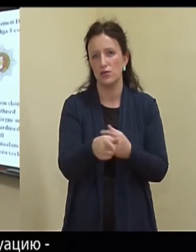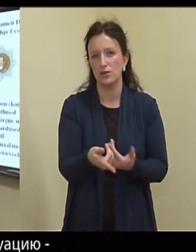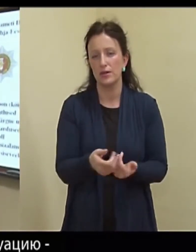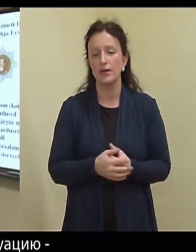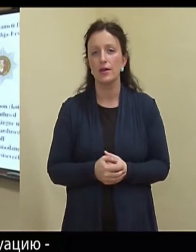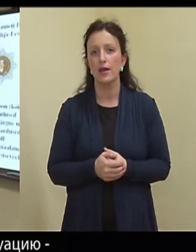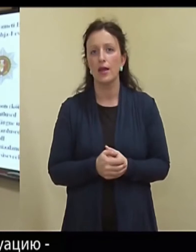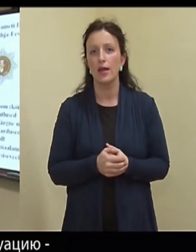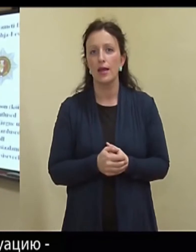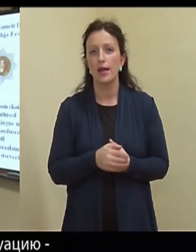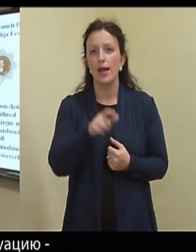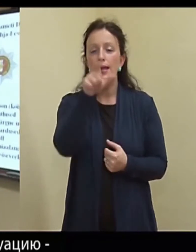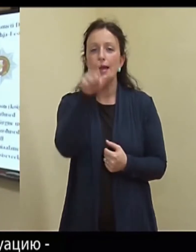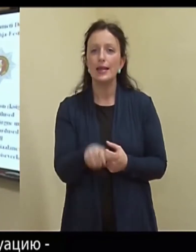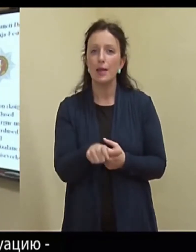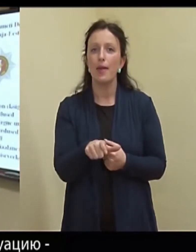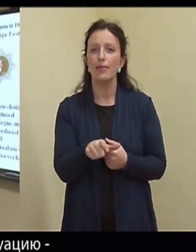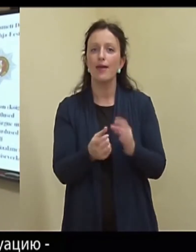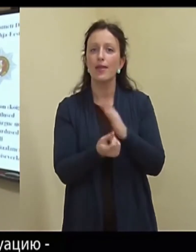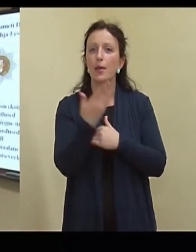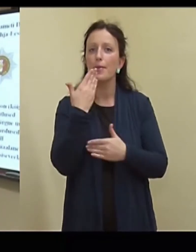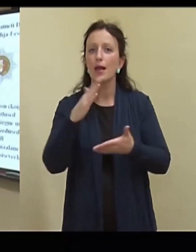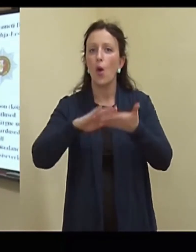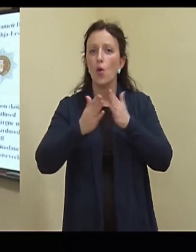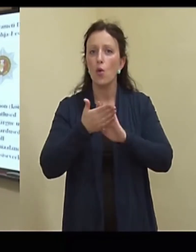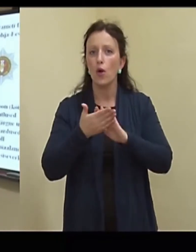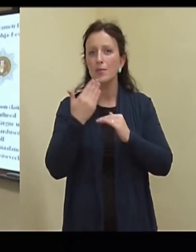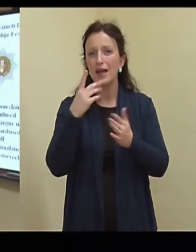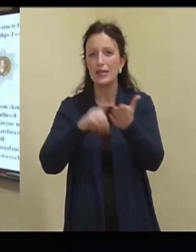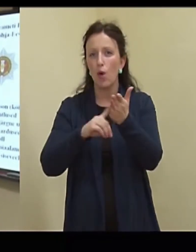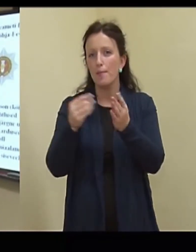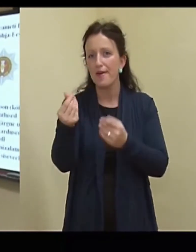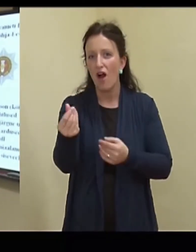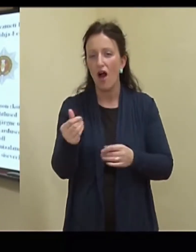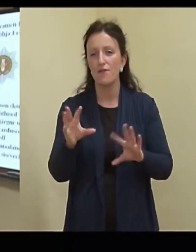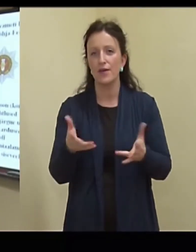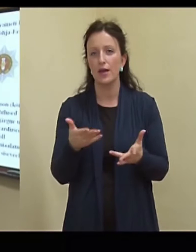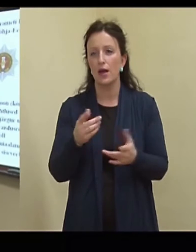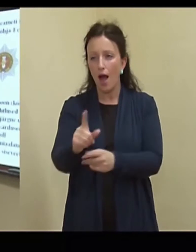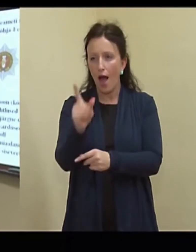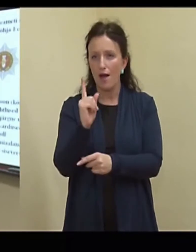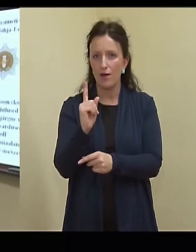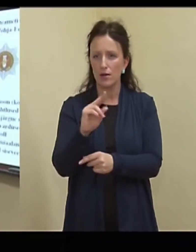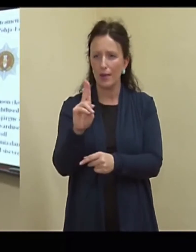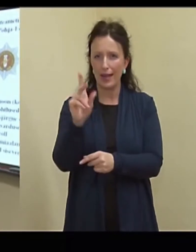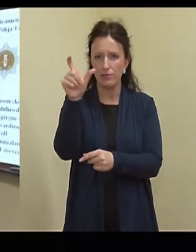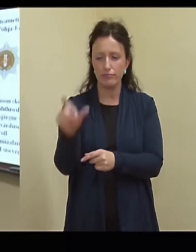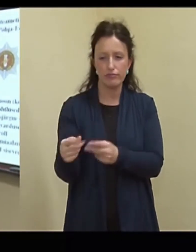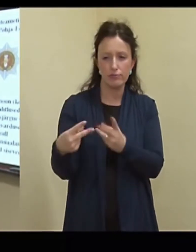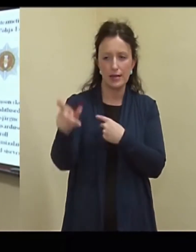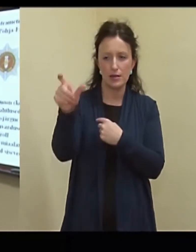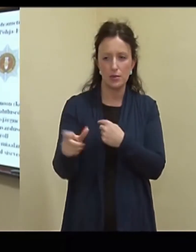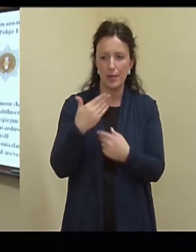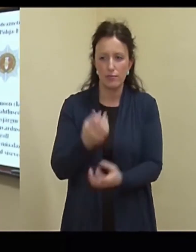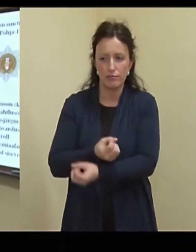tekitab mingisugus olukorda, kas siis nõuab kellegilt raha välja või ühensõnaga ähvardab kedagi õhkulaste, ähvardab